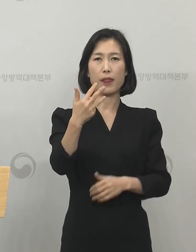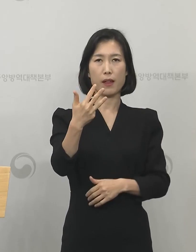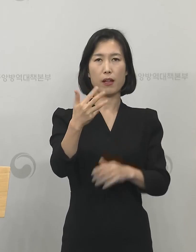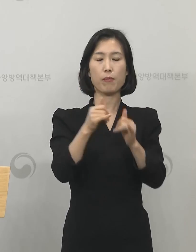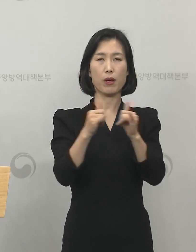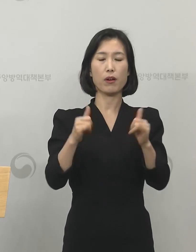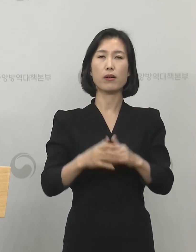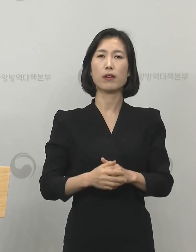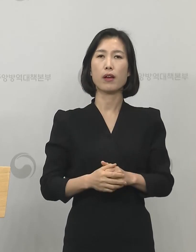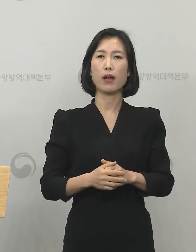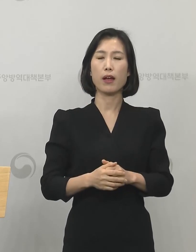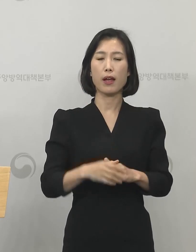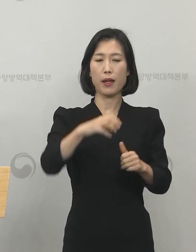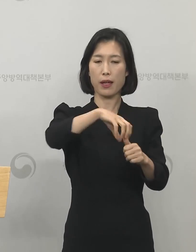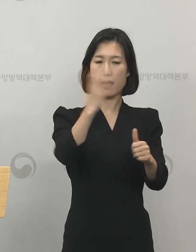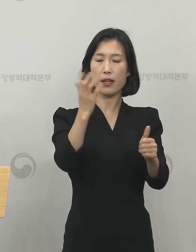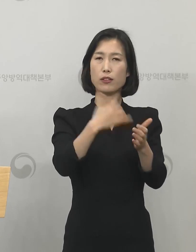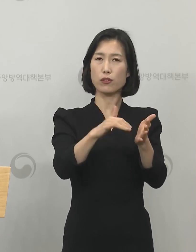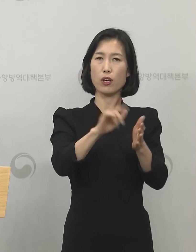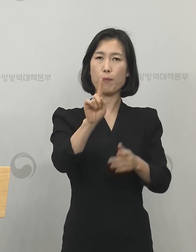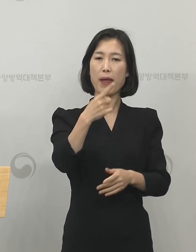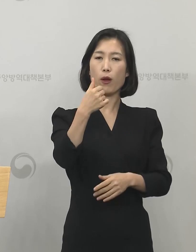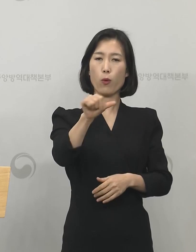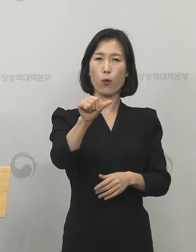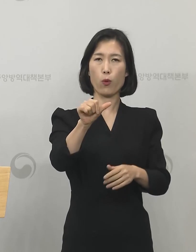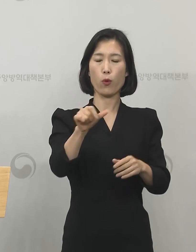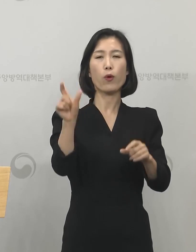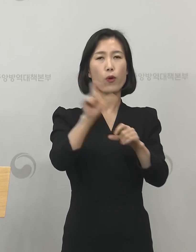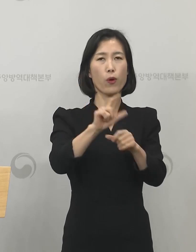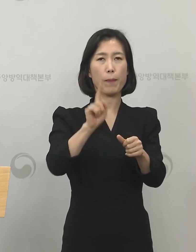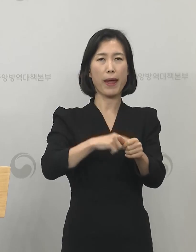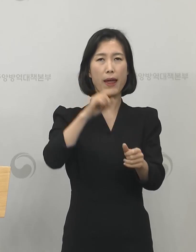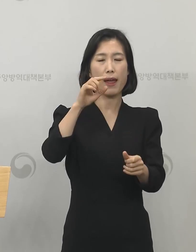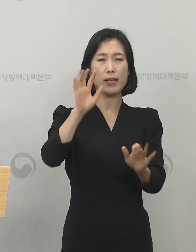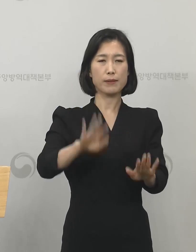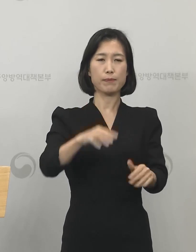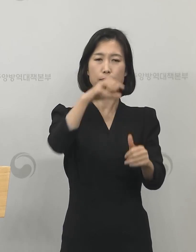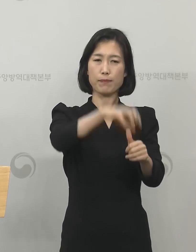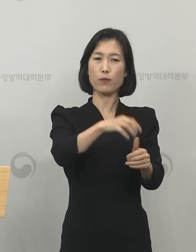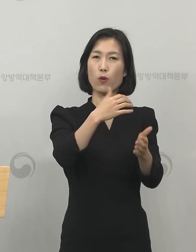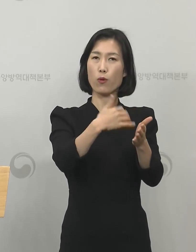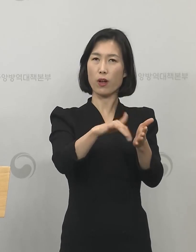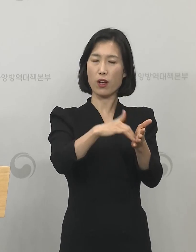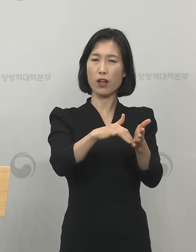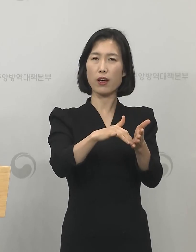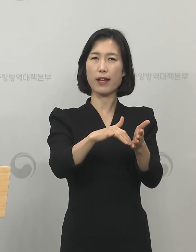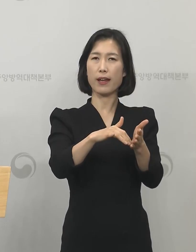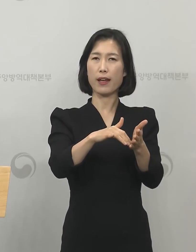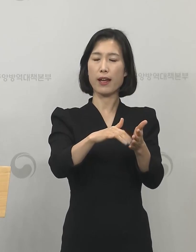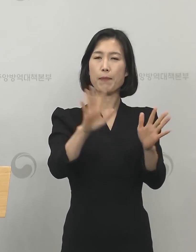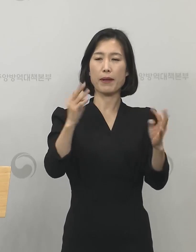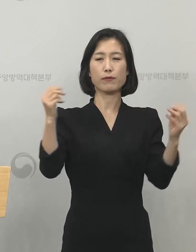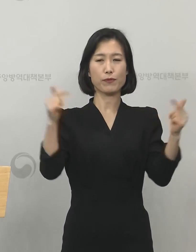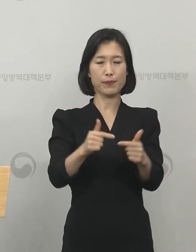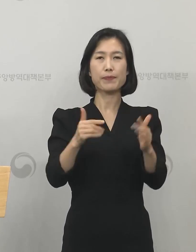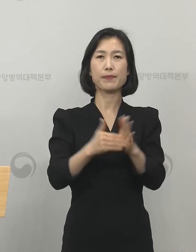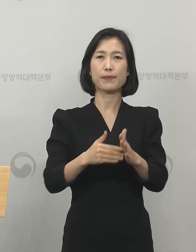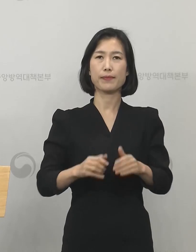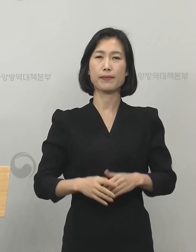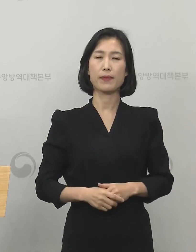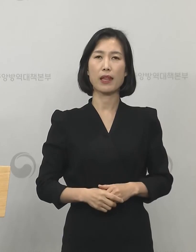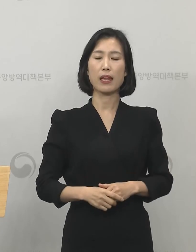8명이었고 격리 해제는 105명 증가하여 전체적으로 격리 중인 환자는 감소하였습니다.